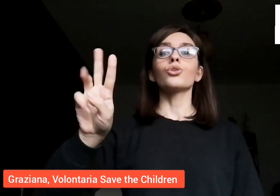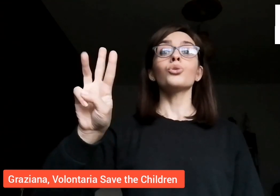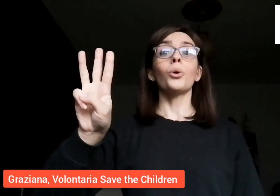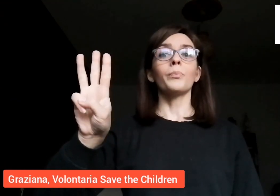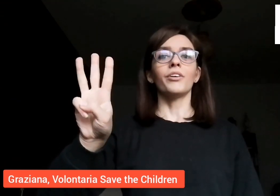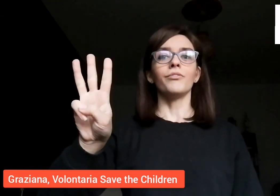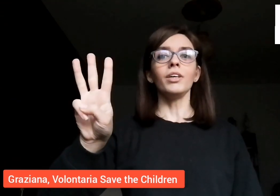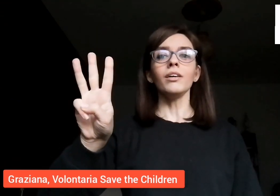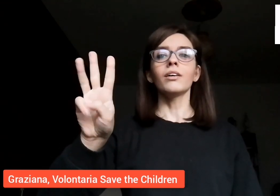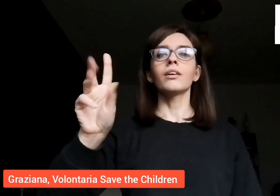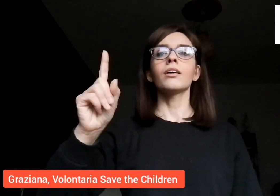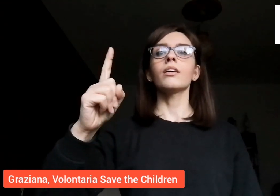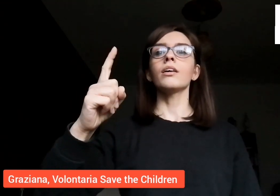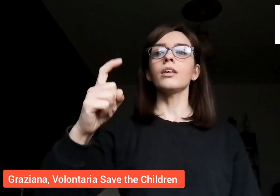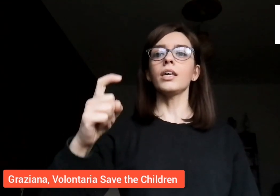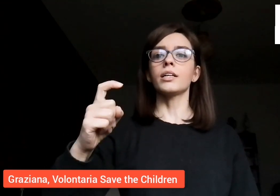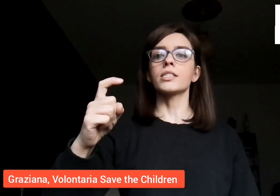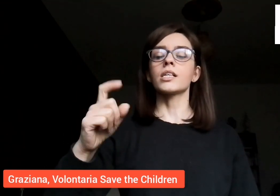W, X.